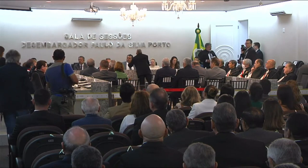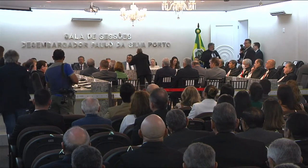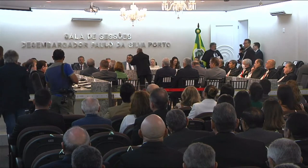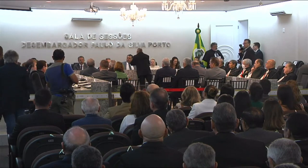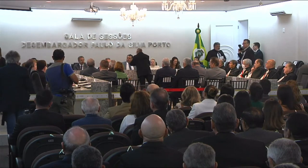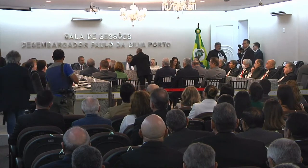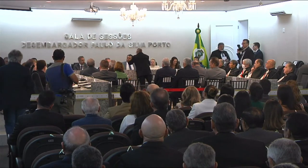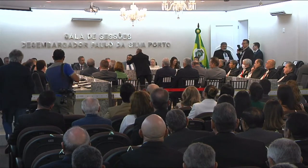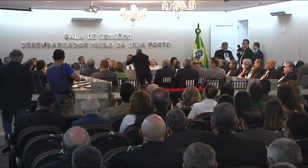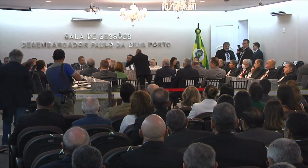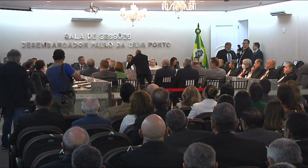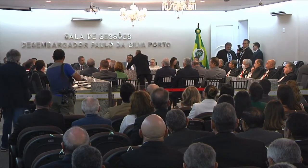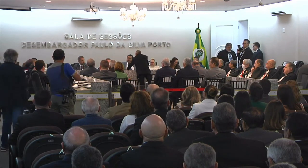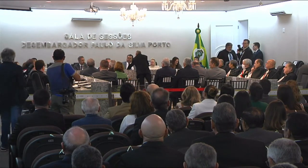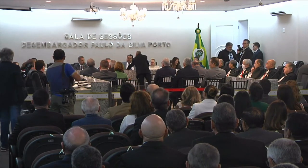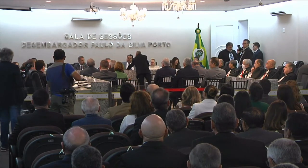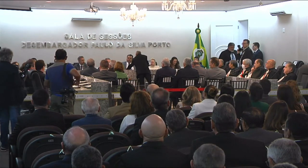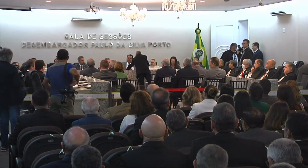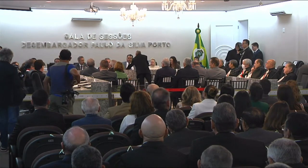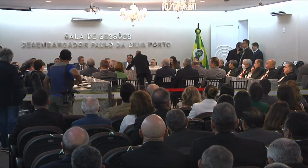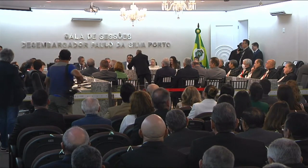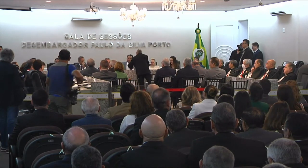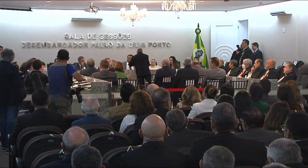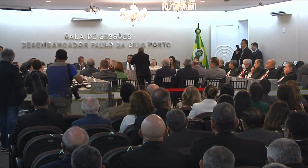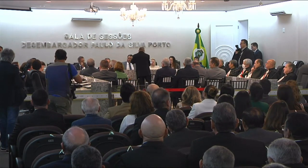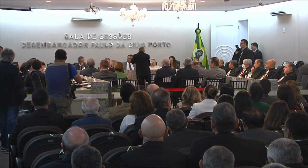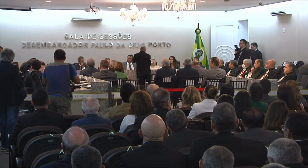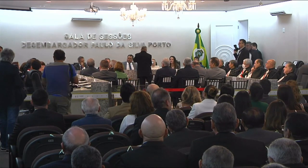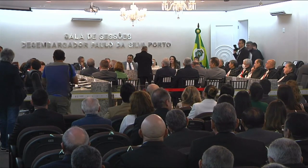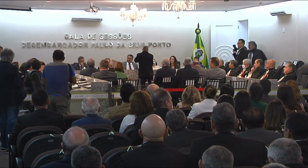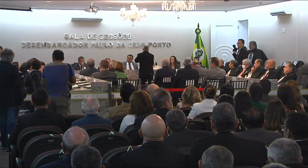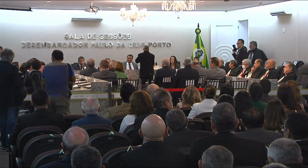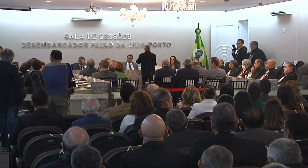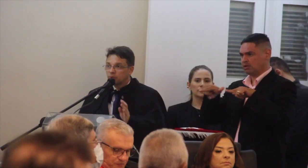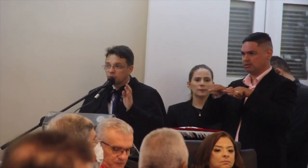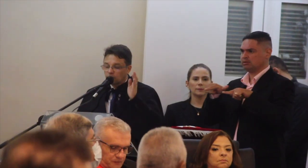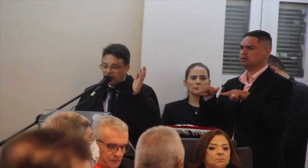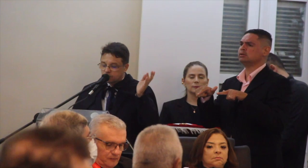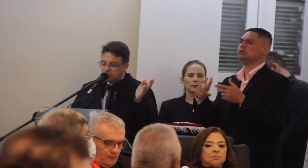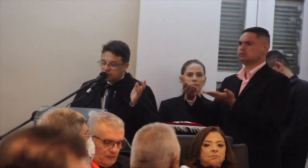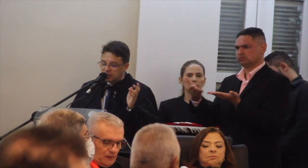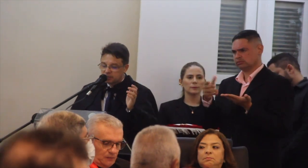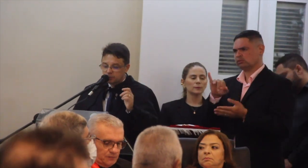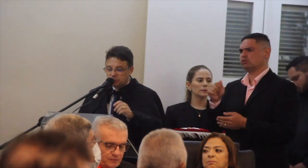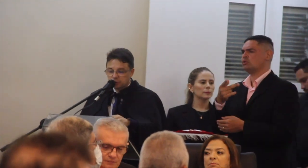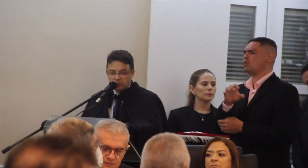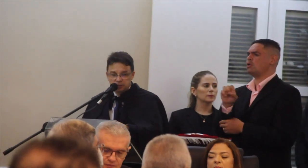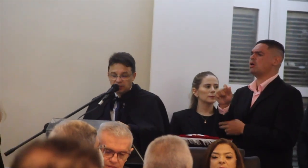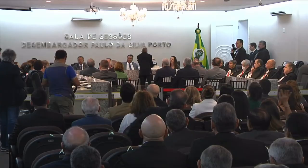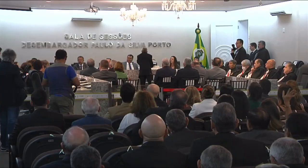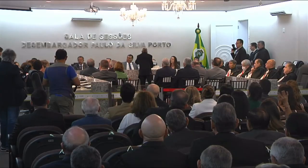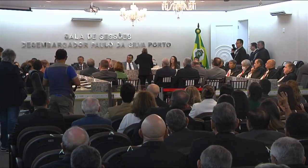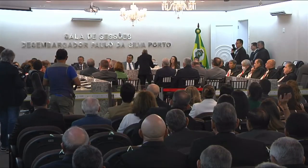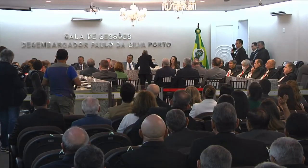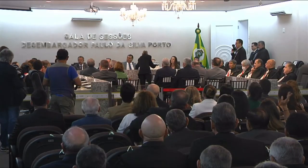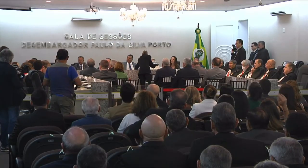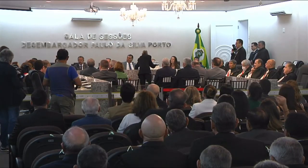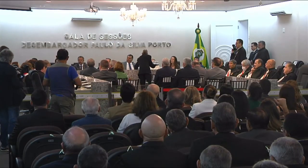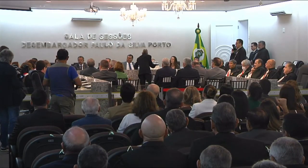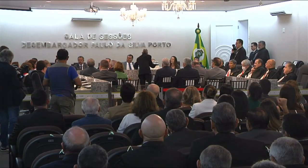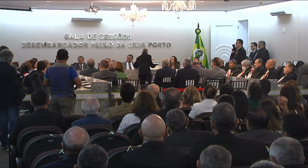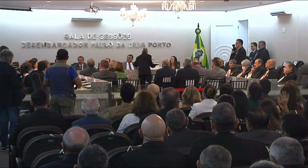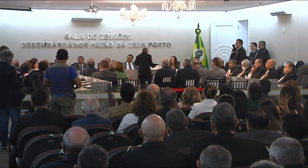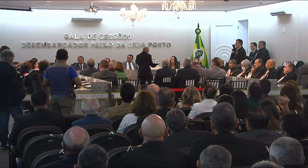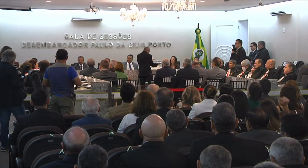Mestre da Ordem Alencarina do Mérito Judiciário do Trabalho. Portanto, doutor João Carlos, por gentileza, se posicione à frente da mesa